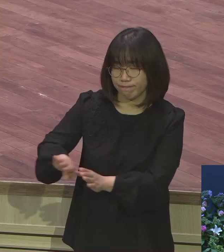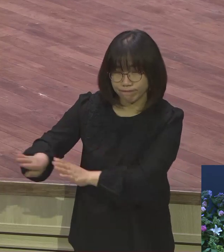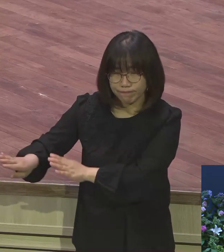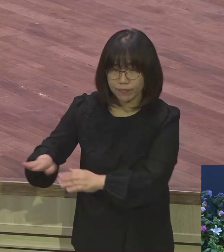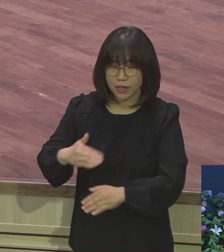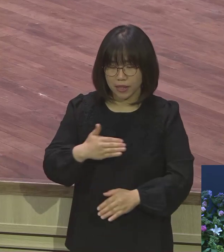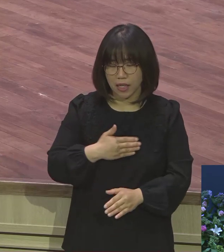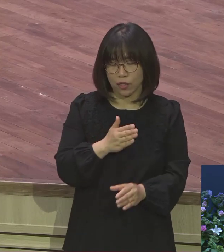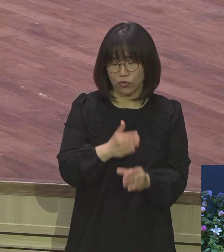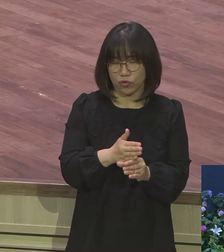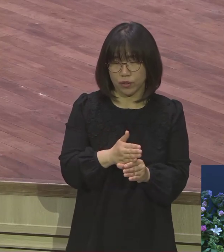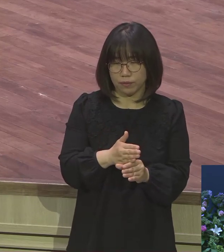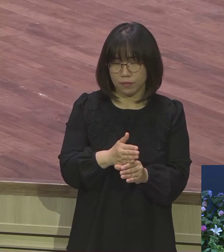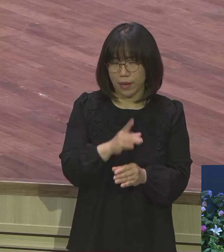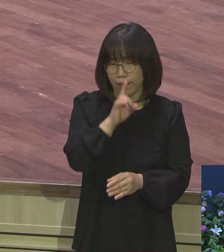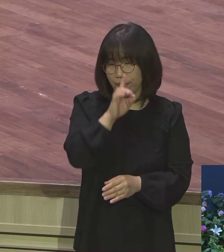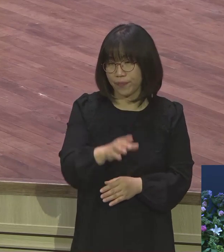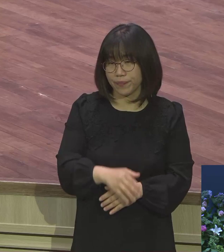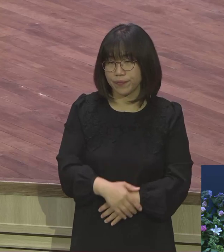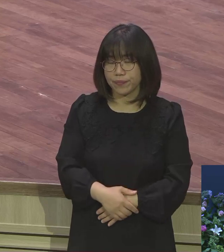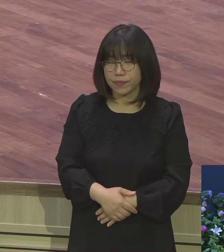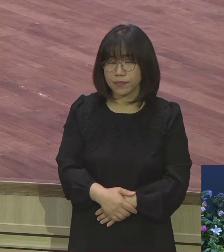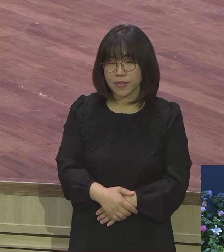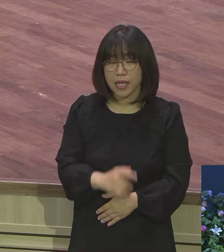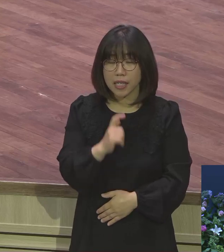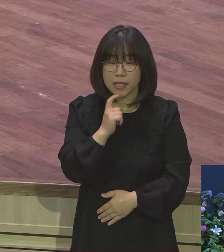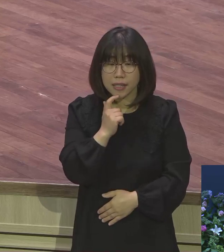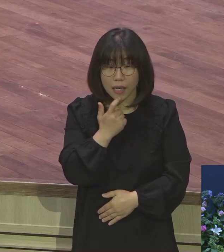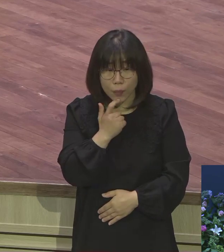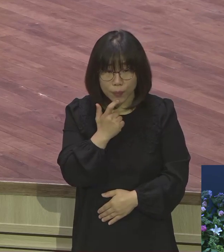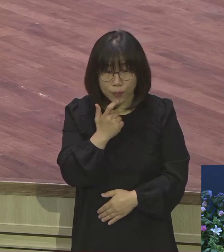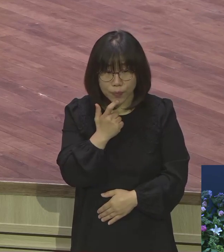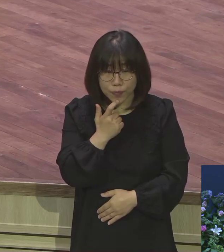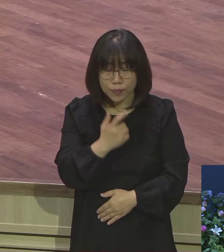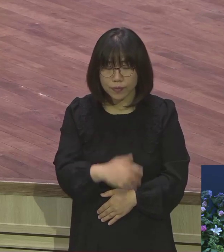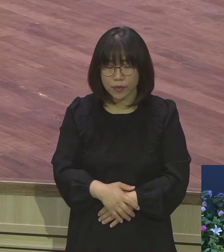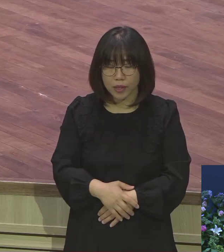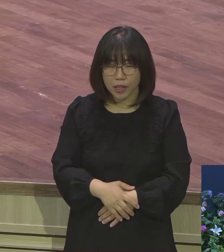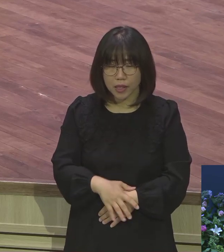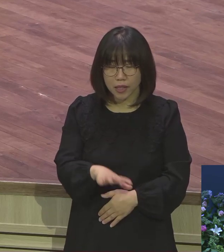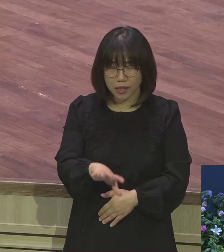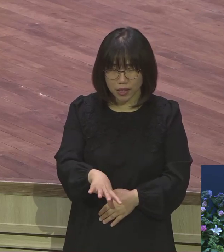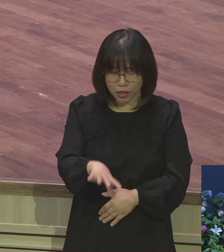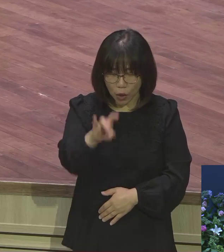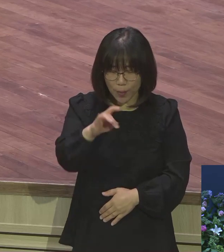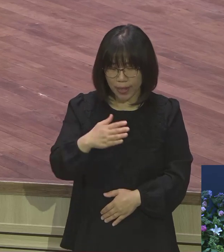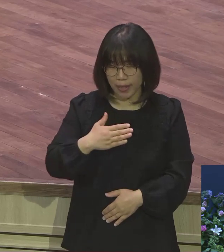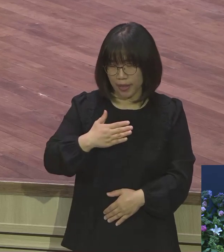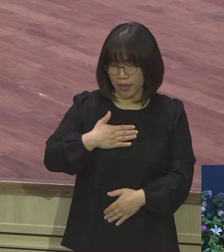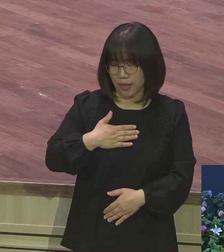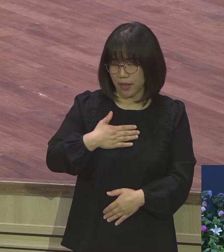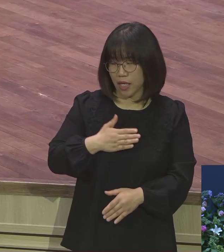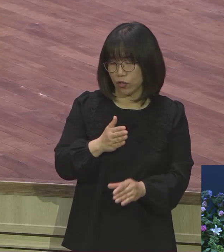수준이 되면 안 돼요. 그러니까 야곱은요 자기가 주인 됐을 때 뼈저리게 고통을 당했어요.